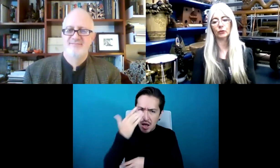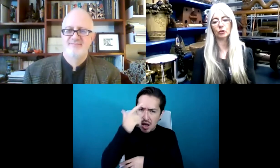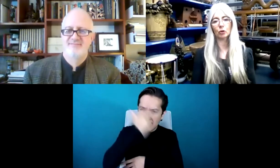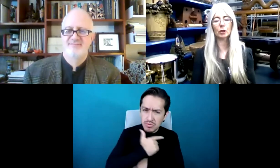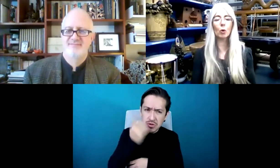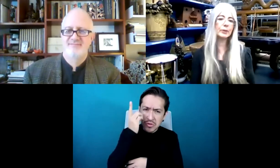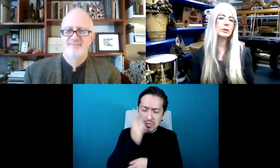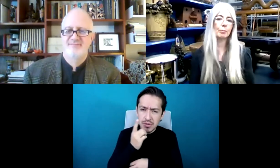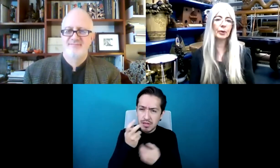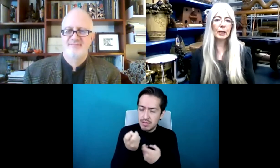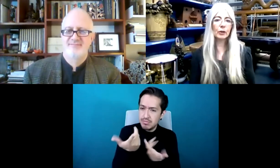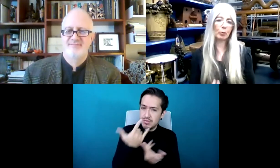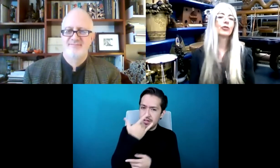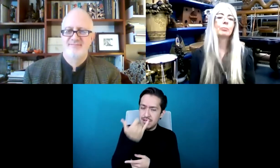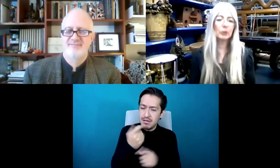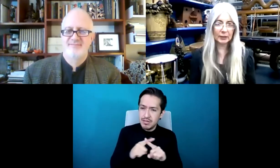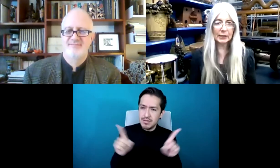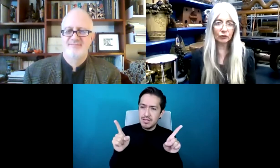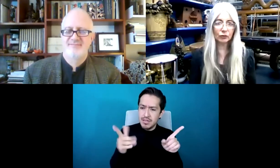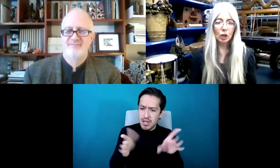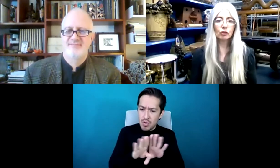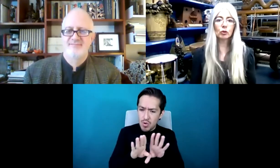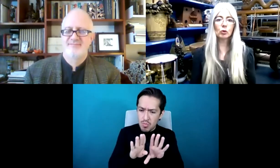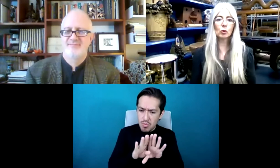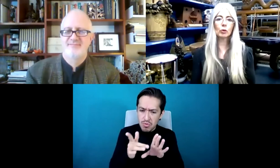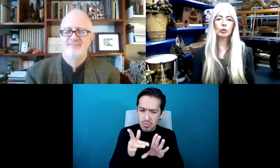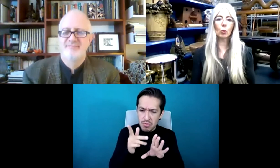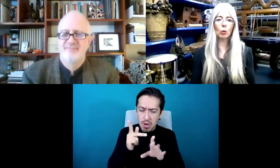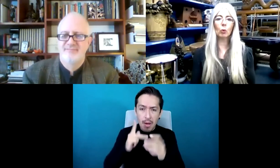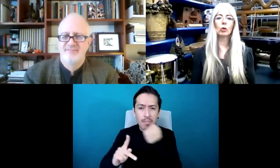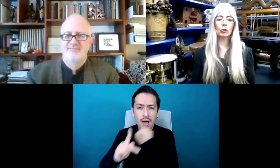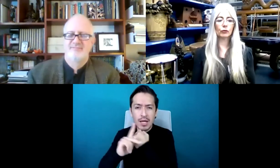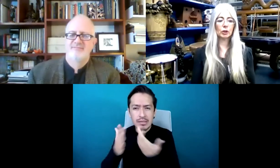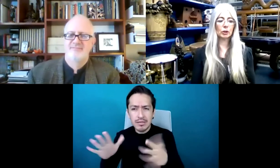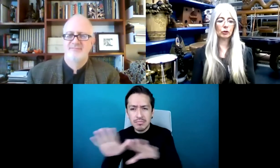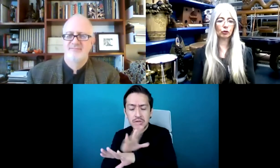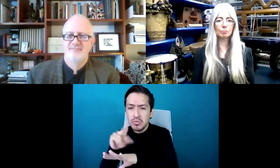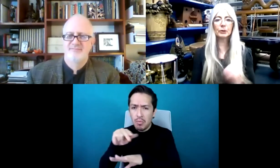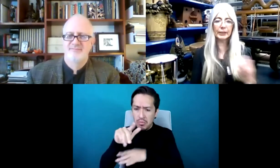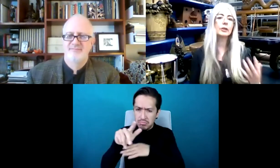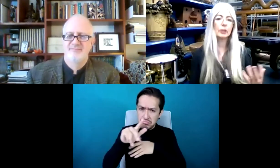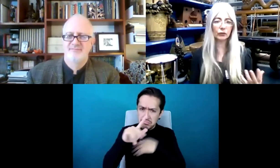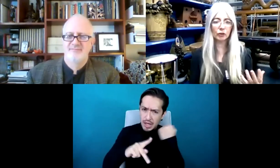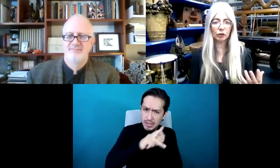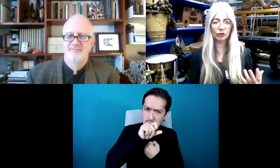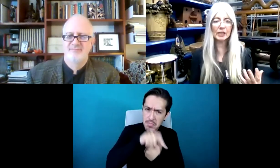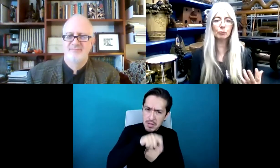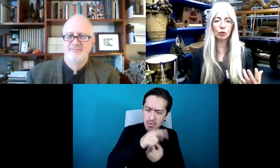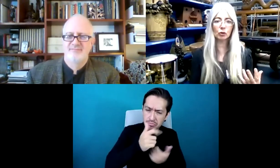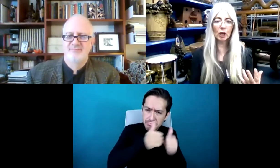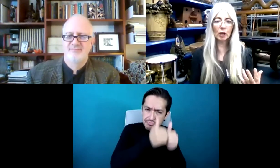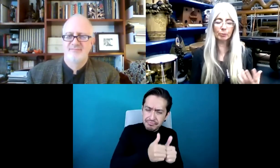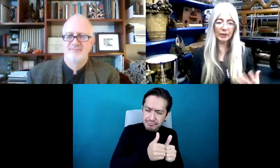inusual sin viajar, sin cambiar de país también, estando en el mismo país siempre. Entonces con esas posibilidades